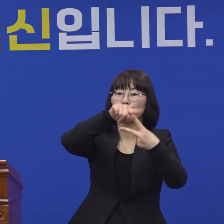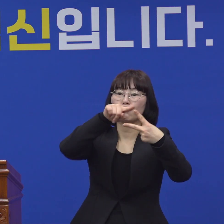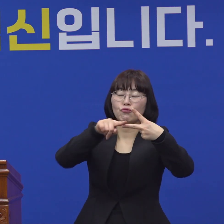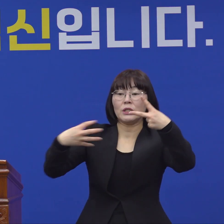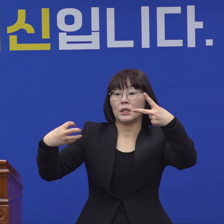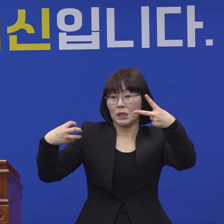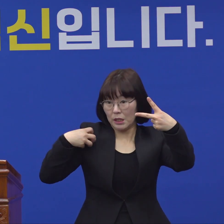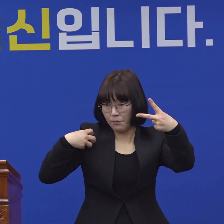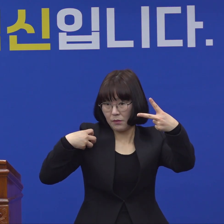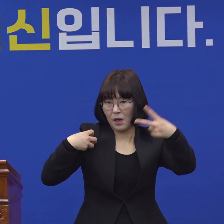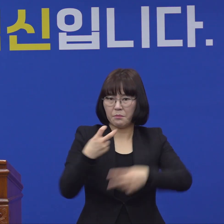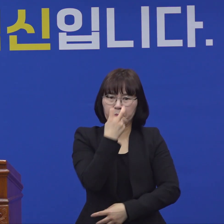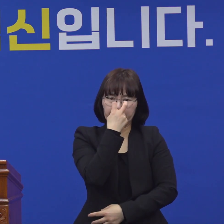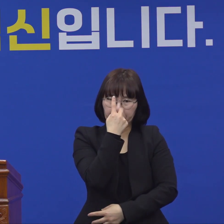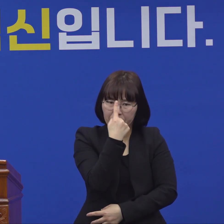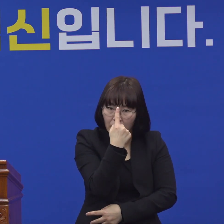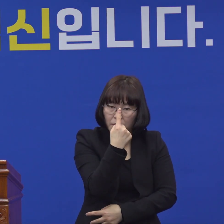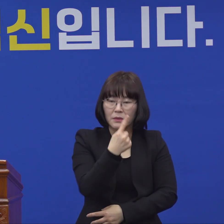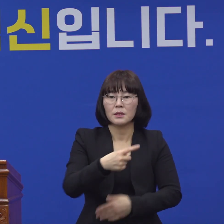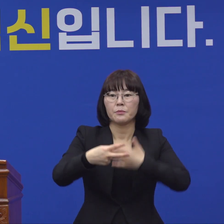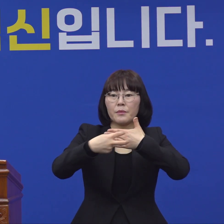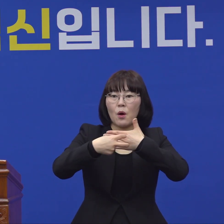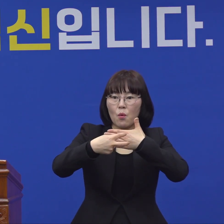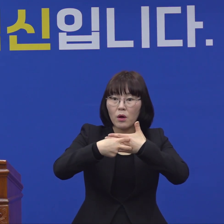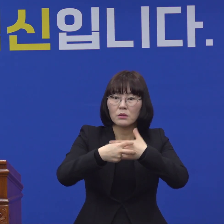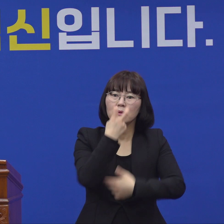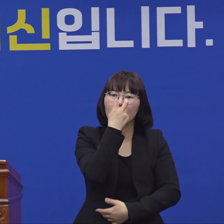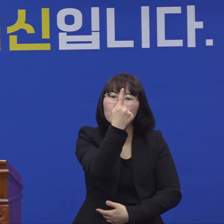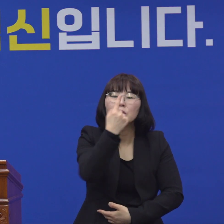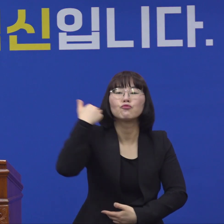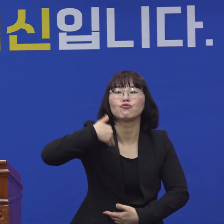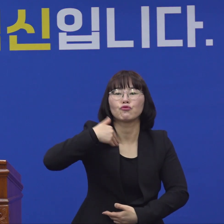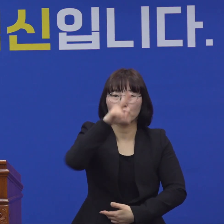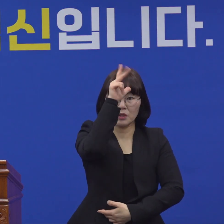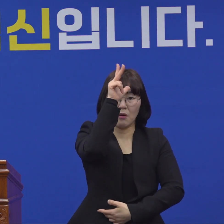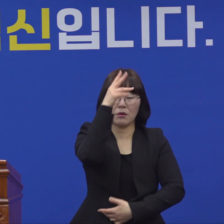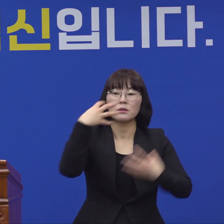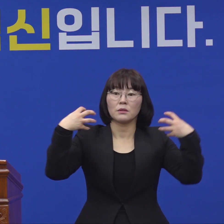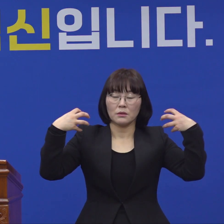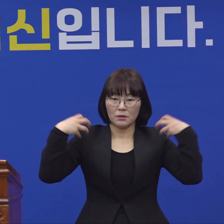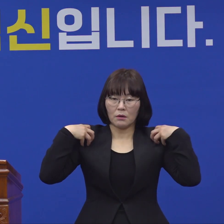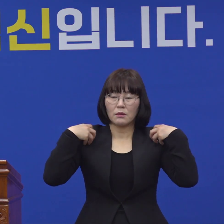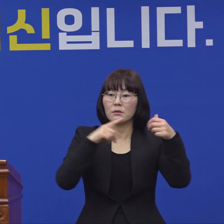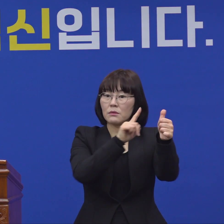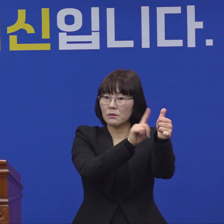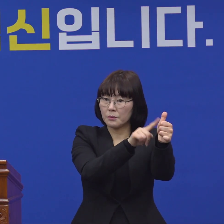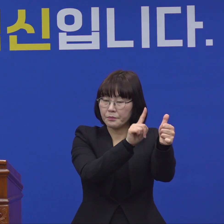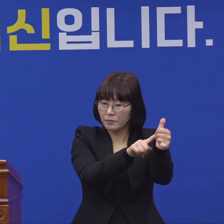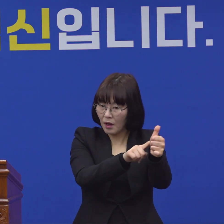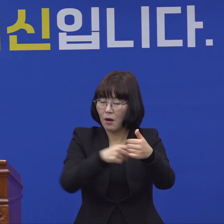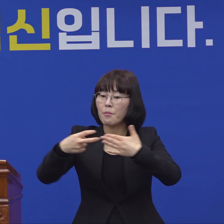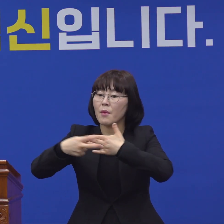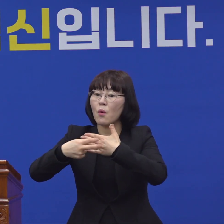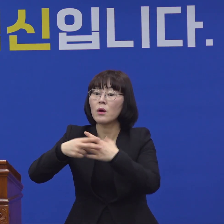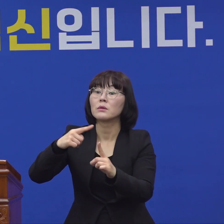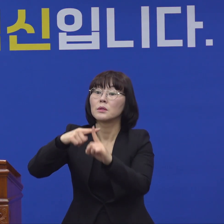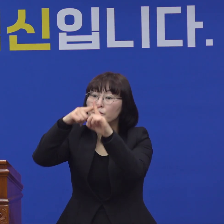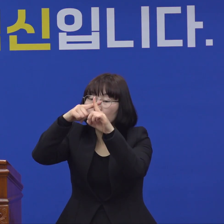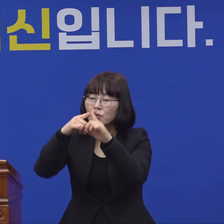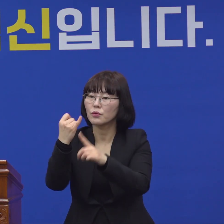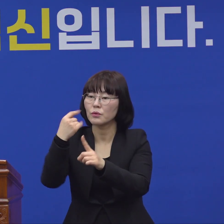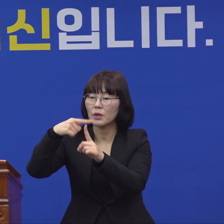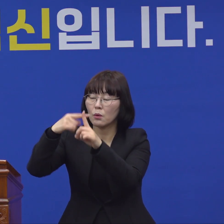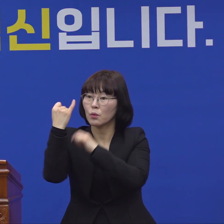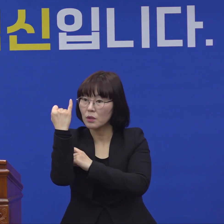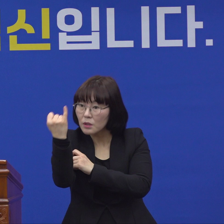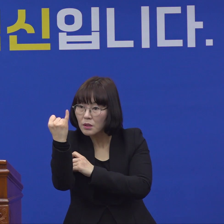문제 그 다음에 의료 문제 경비 문제는 경찰에서 담당을 하고 의료 지원에 관해서 보건복지부가 담당을 합니다. 그리고